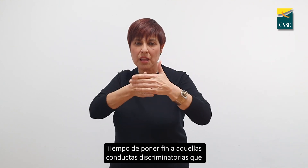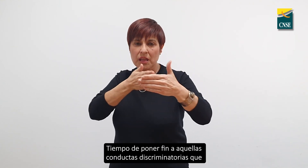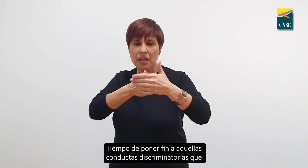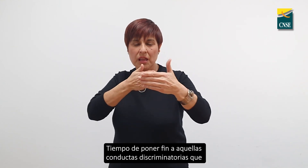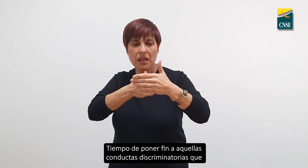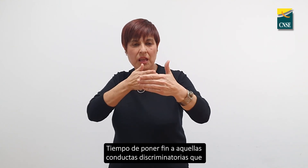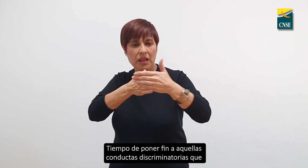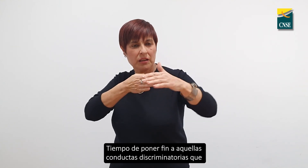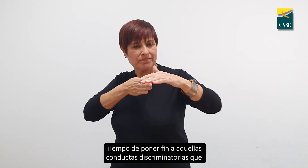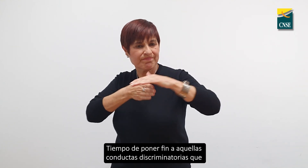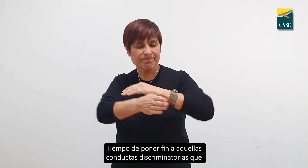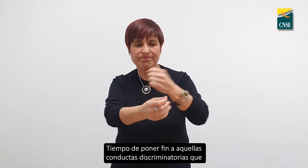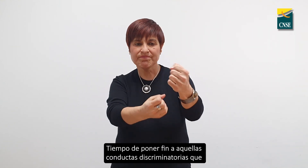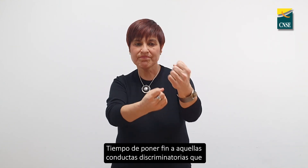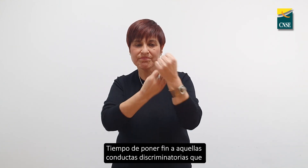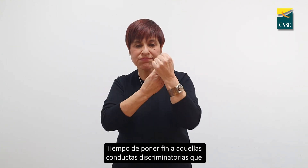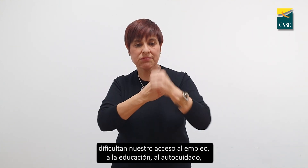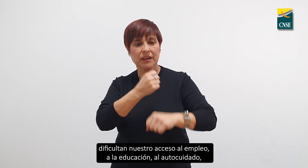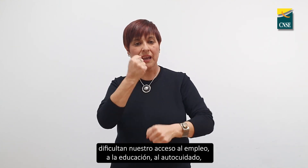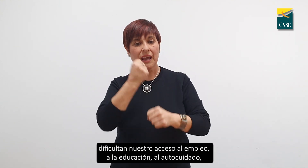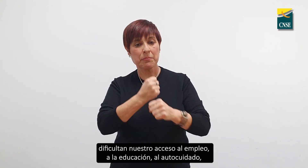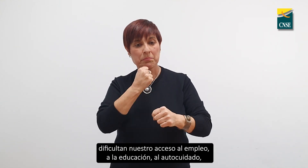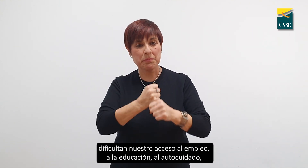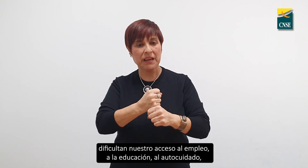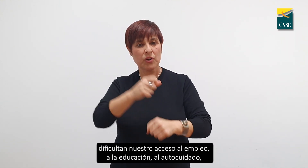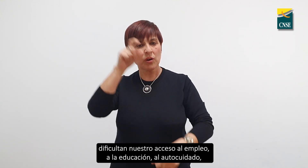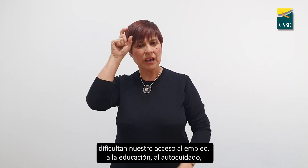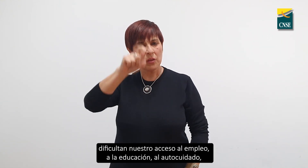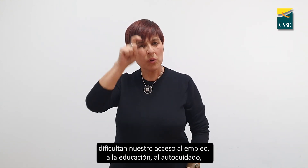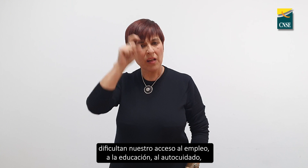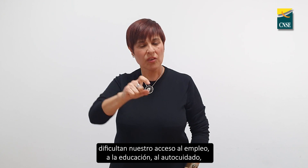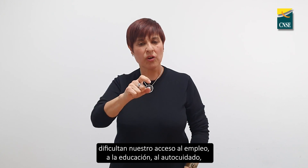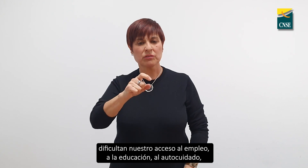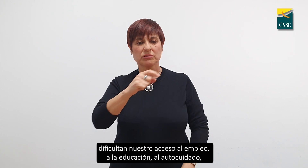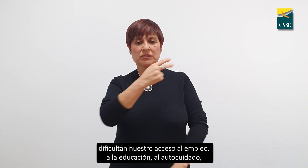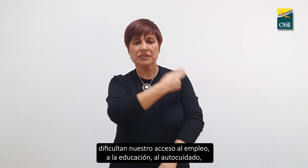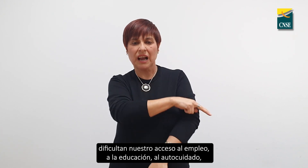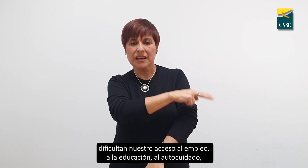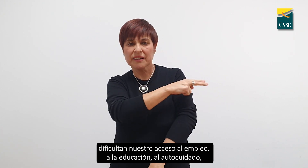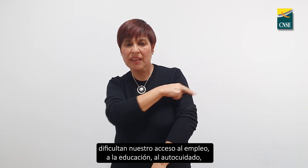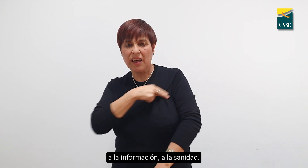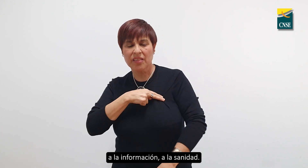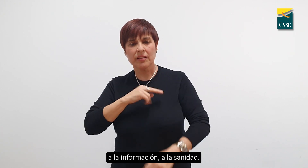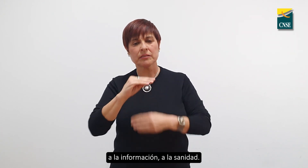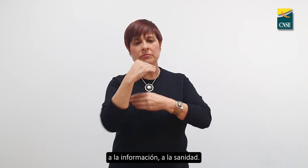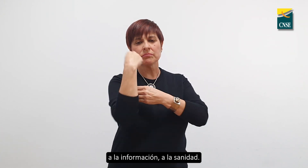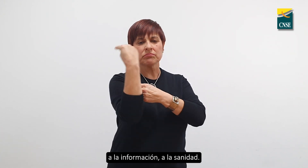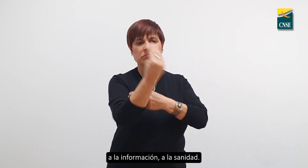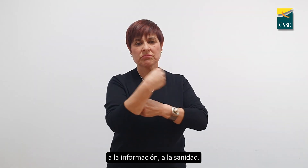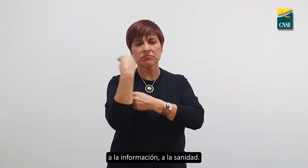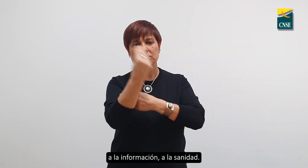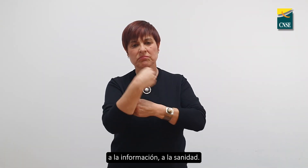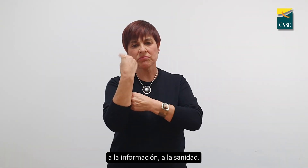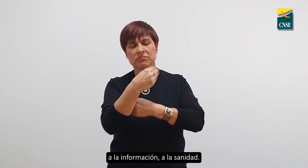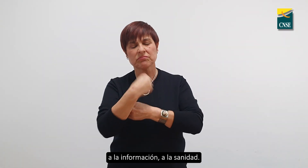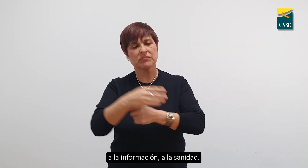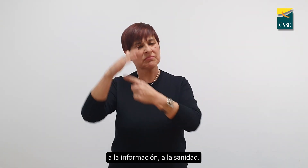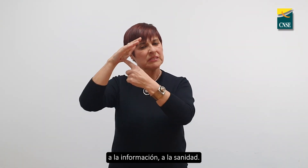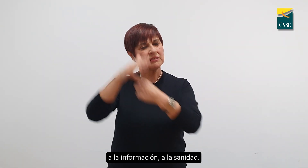de poner fin a aquellas conductas discriminatorias que dificultan nuestro acceso al empleo, a la educación, a la información, a la sanidad.